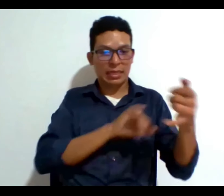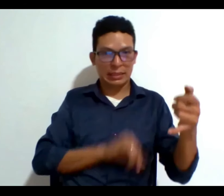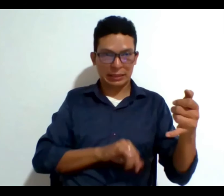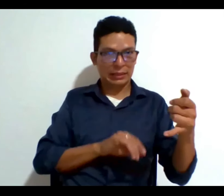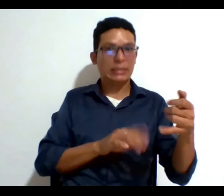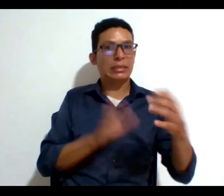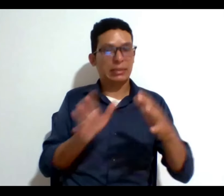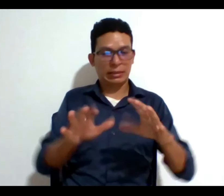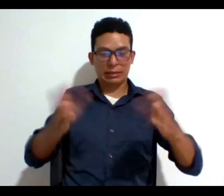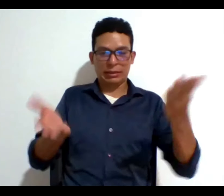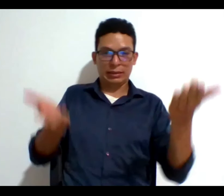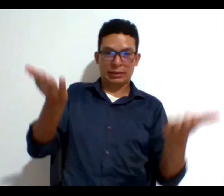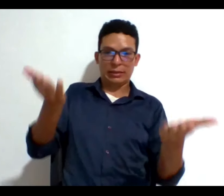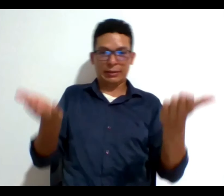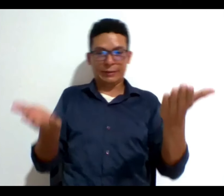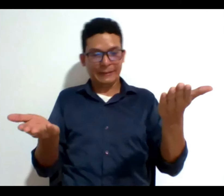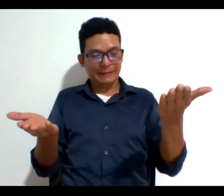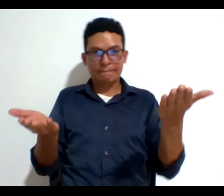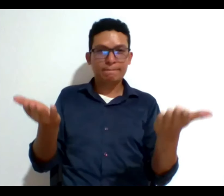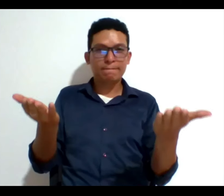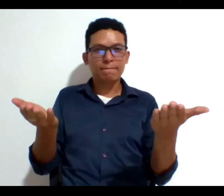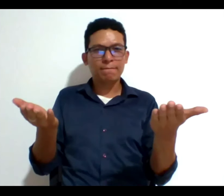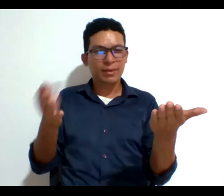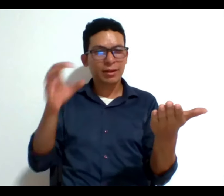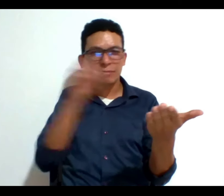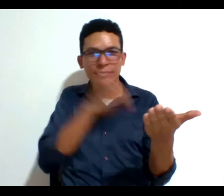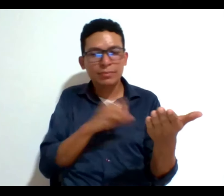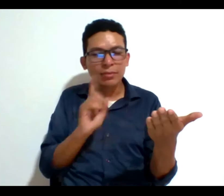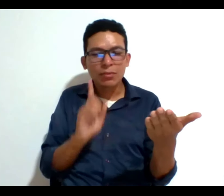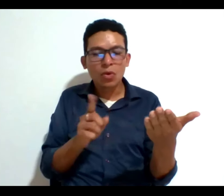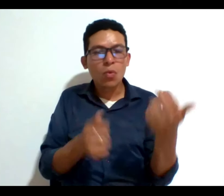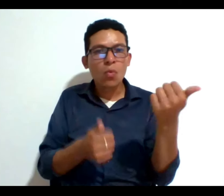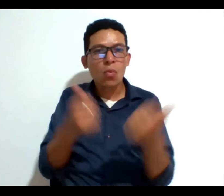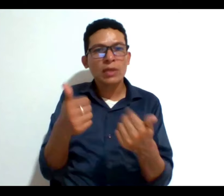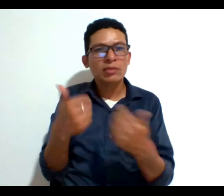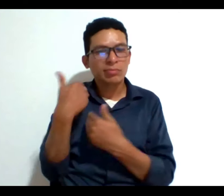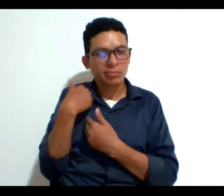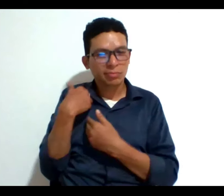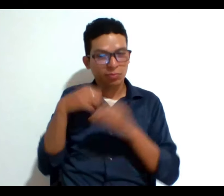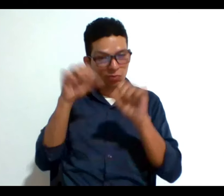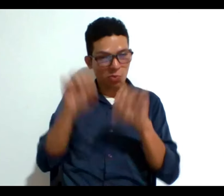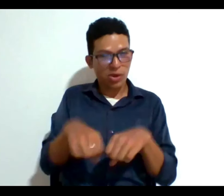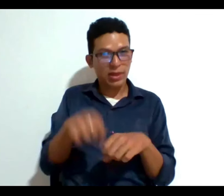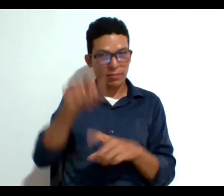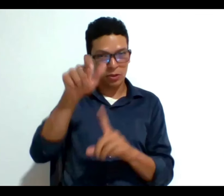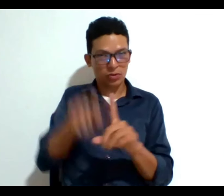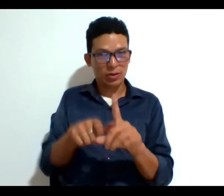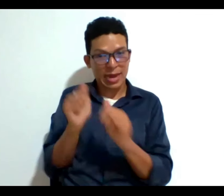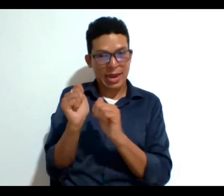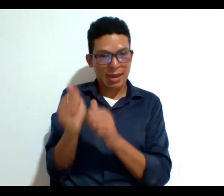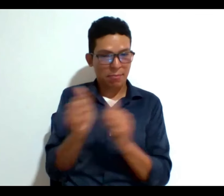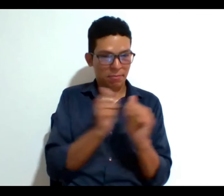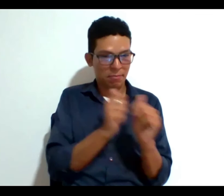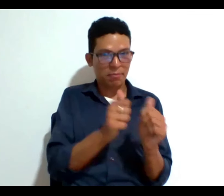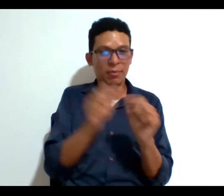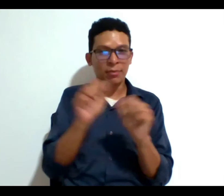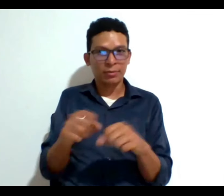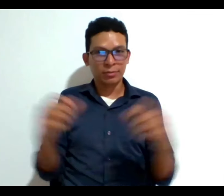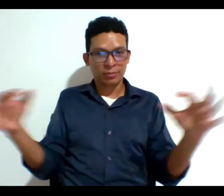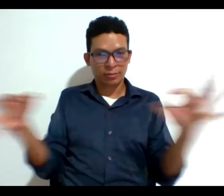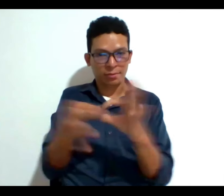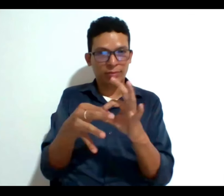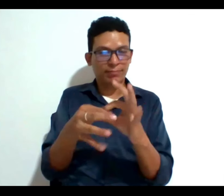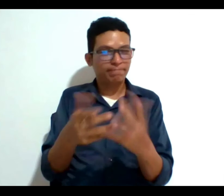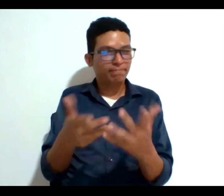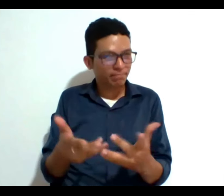ejerciendo tensión determinar cuál es la competencia de esta persona sobre la cual se abra la sentencia